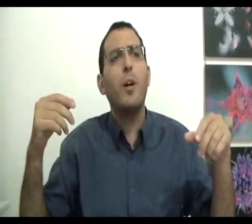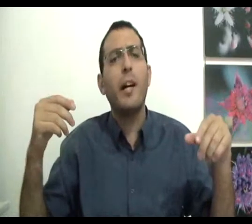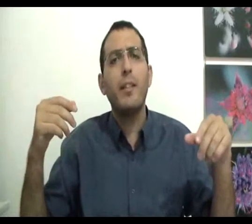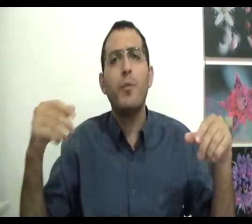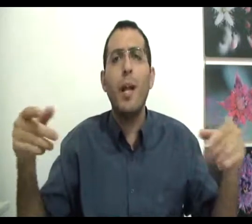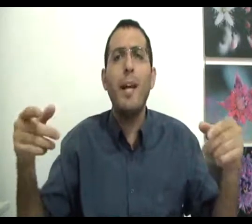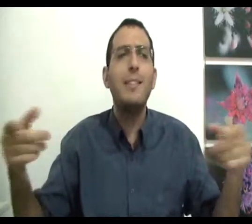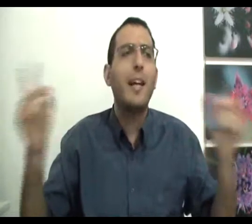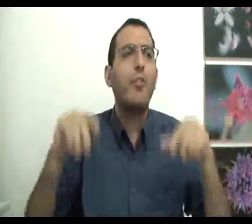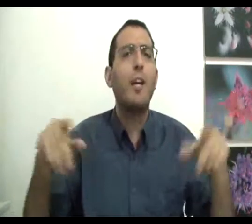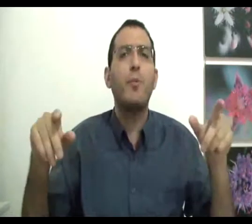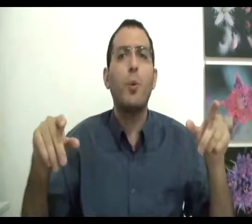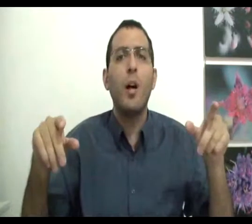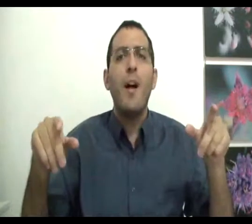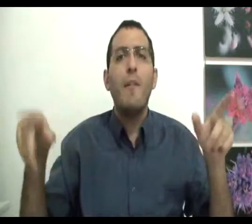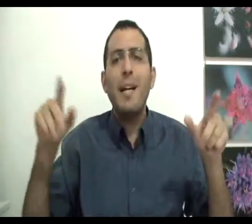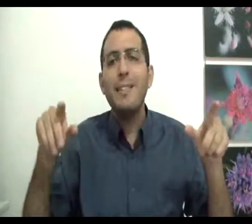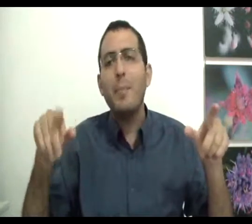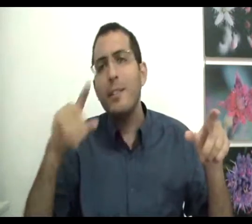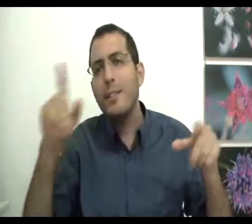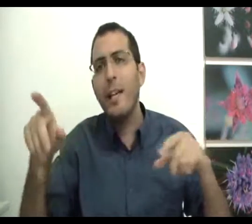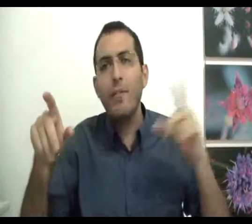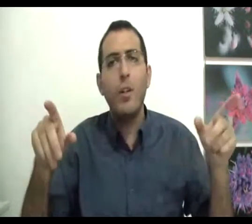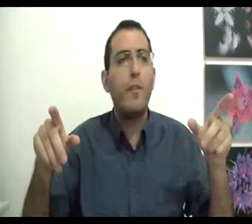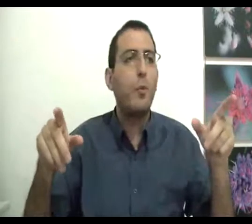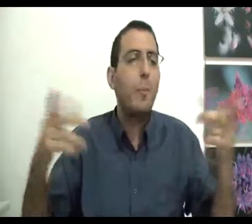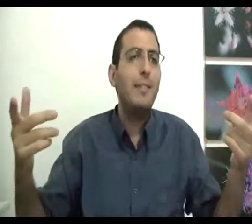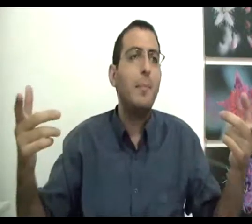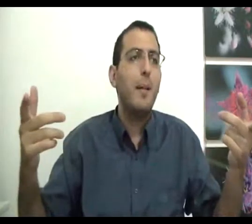אחרת? ואולי בכלל צריך שיהיה הפוך? ומה הסיבה שזה ולא הפוך? מה הסיבה?